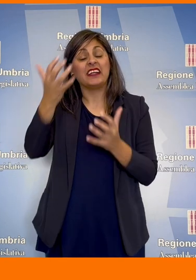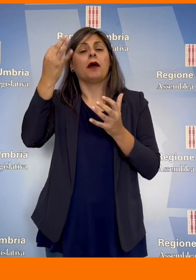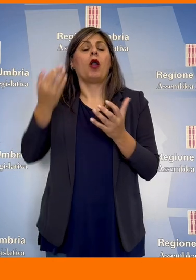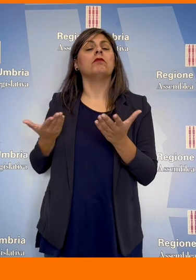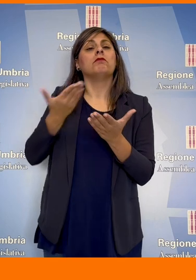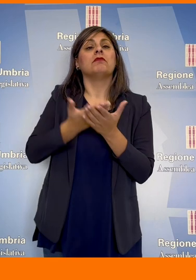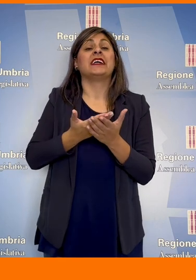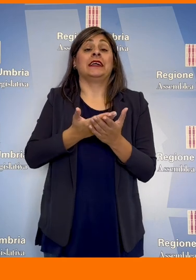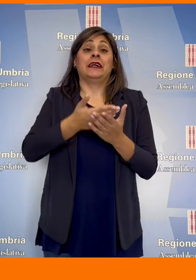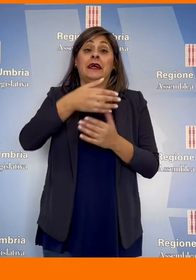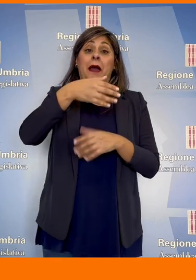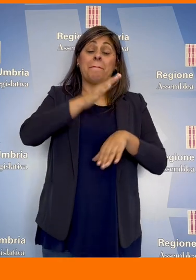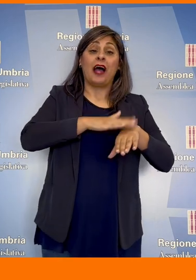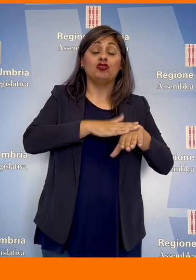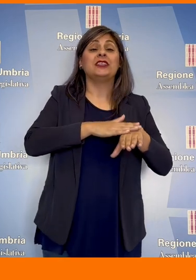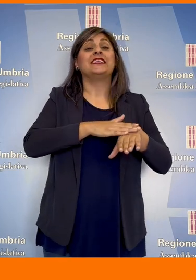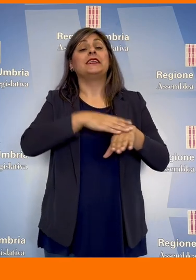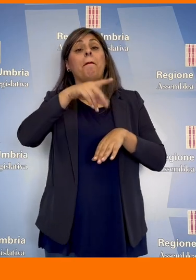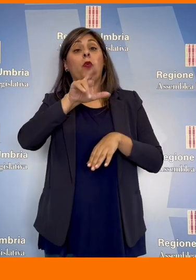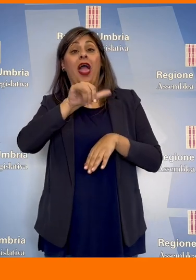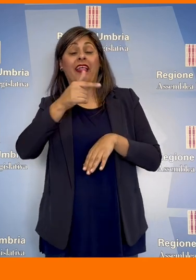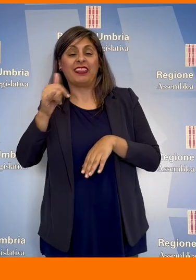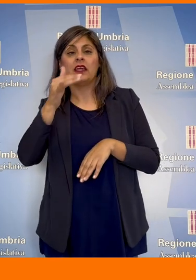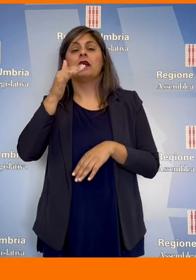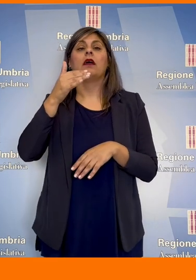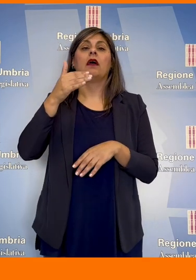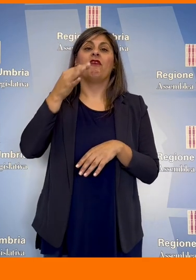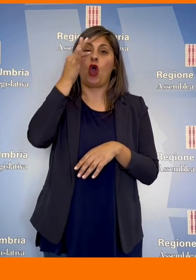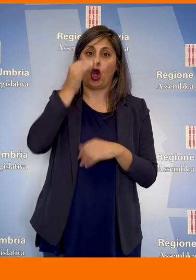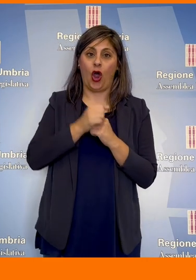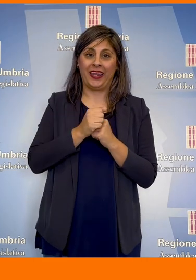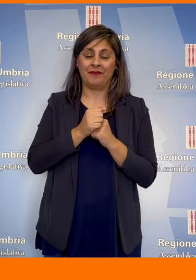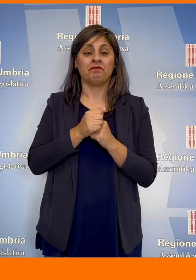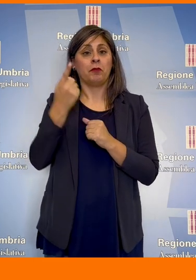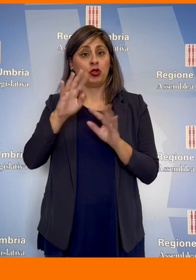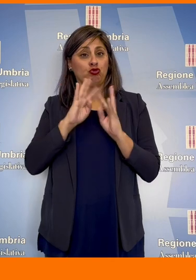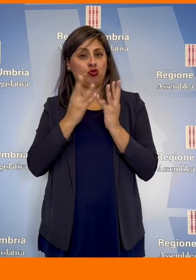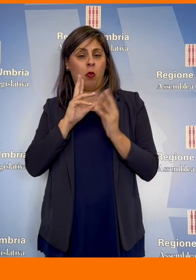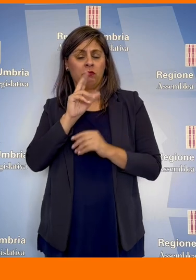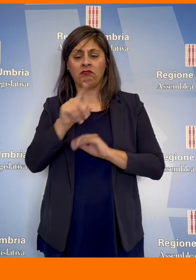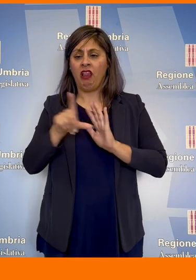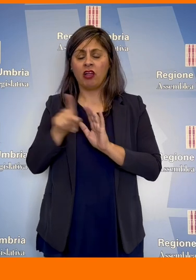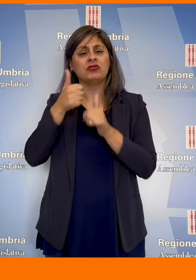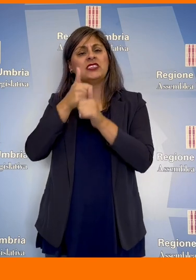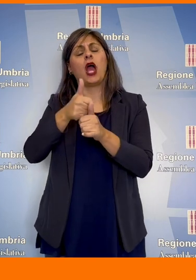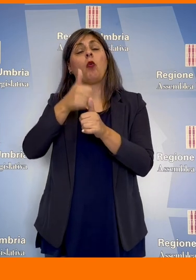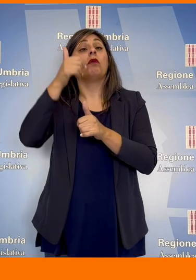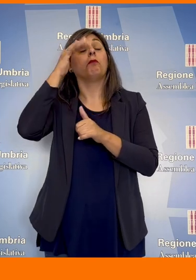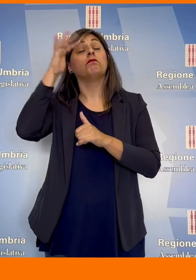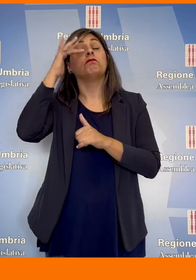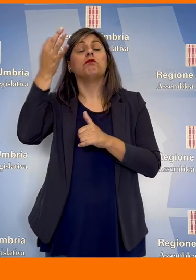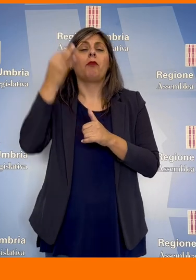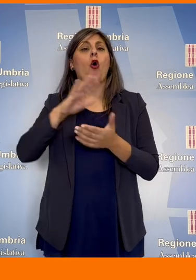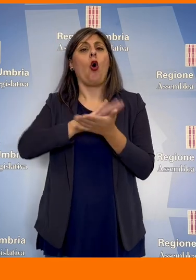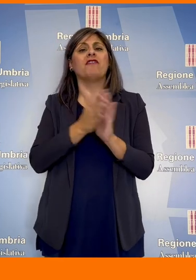Valerio Mancini, Manuela Puletti e Paola Fioroni della Lega. Con questa legge la Giunta regionale, ispirandosi ai principi della Convenzione